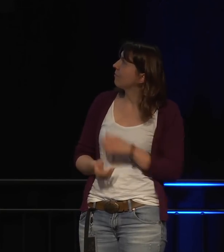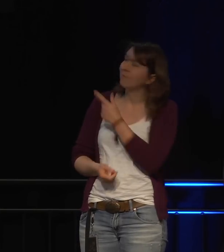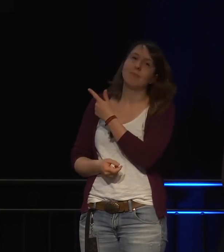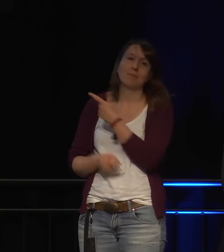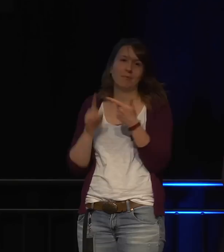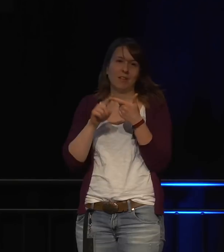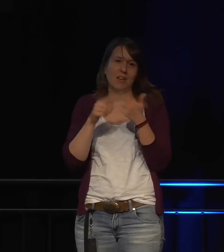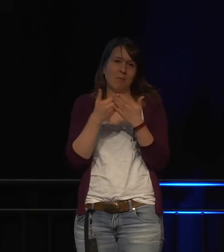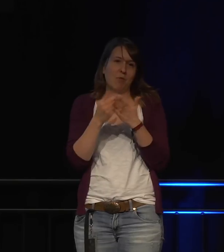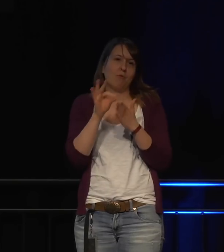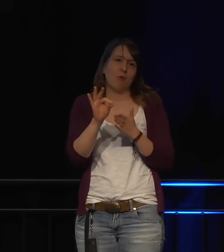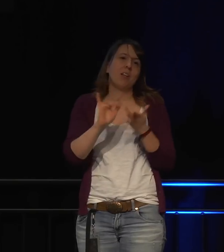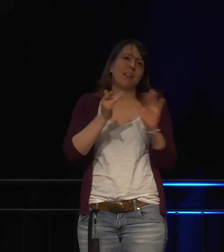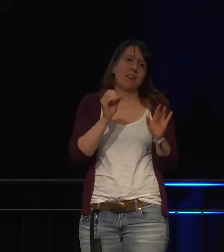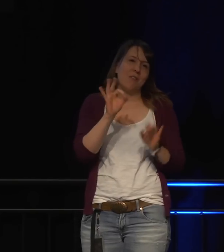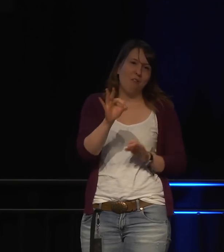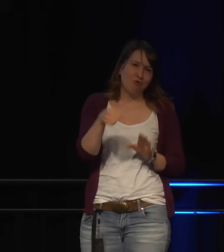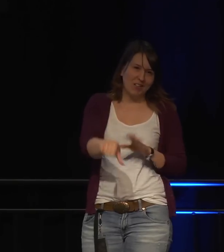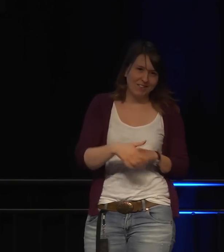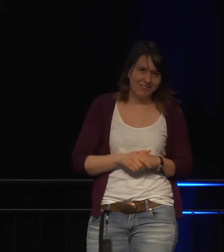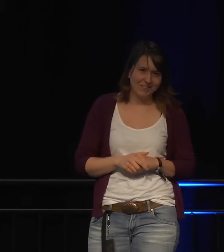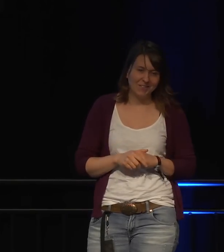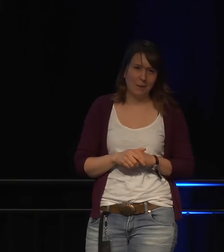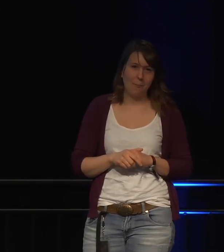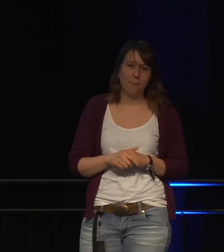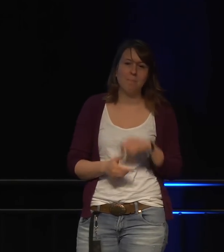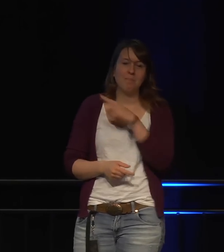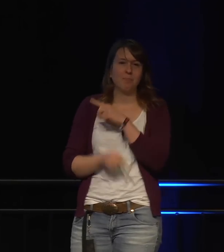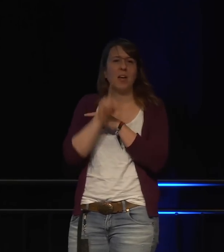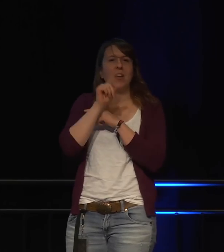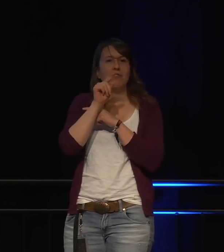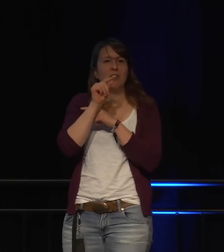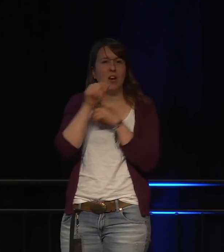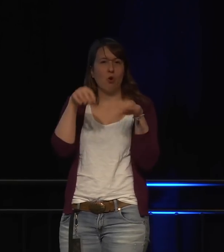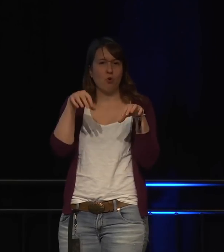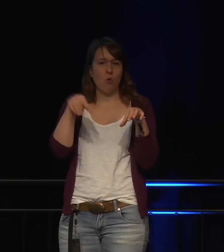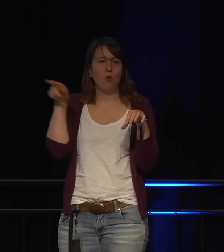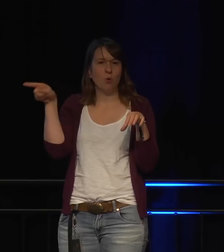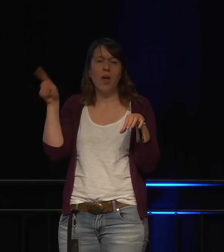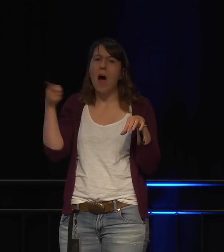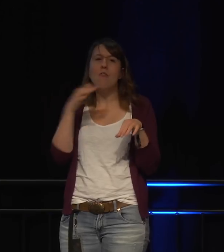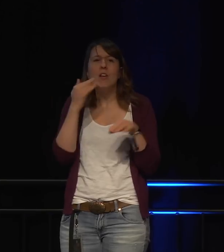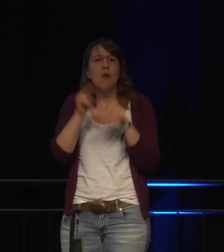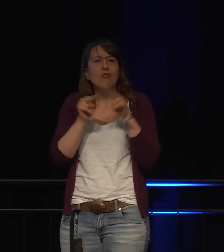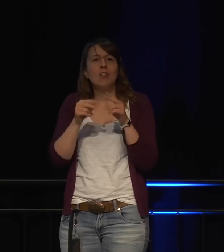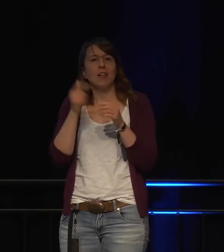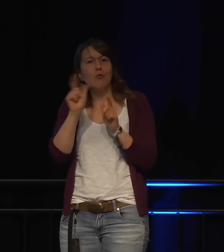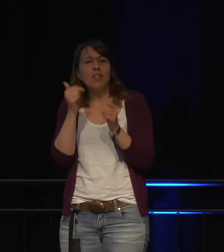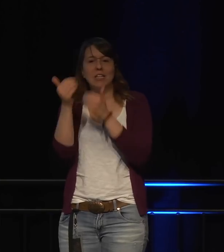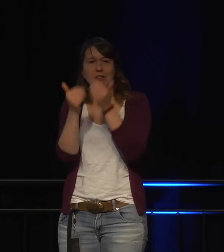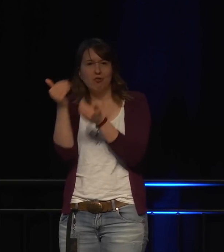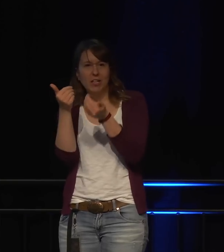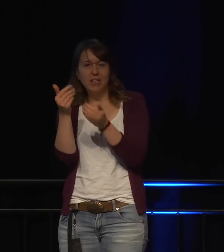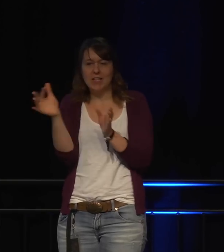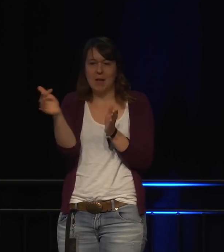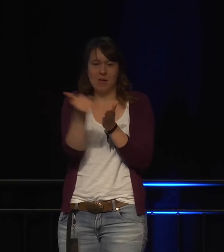Aber es gibt noch ein anderes Internet der Scheiße. Das ist nämlich ein Twitter-Account, der witzige kleine